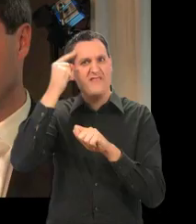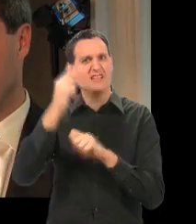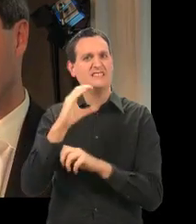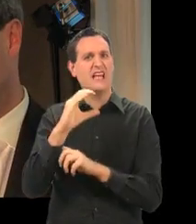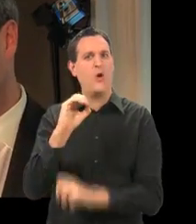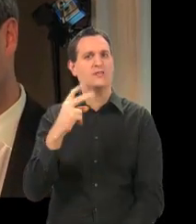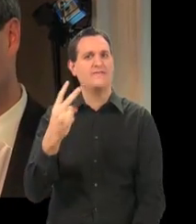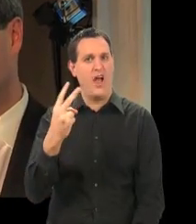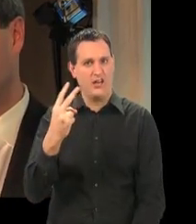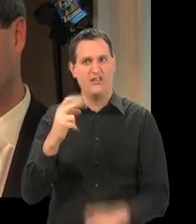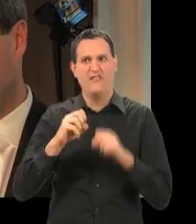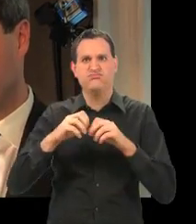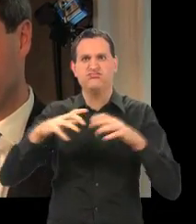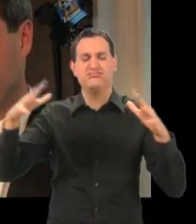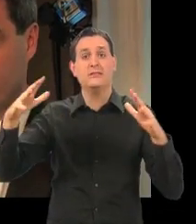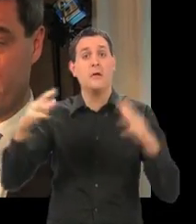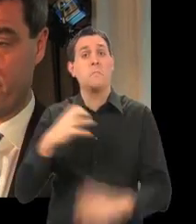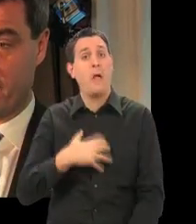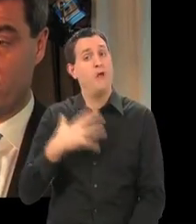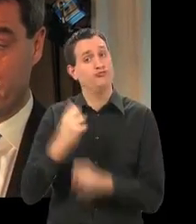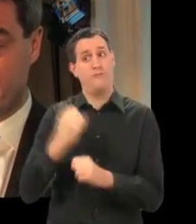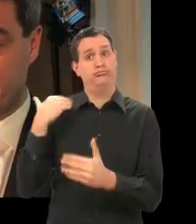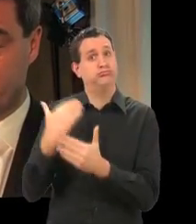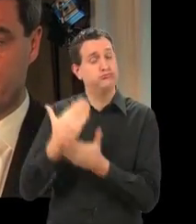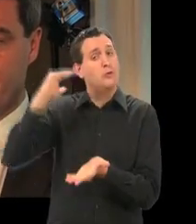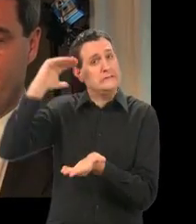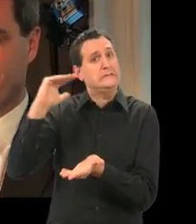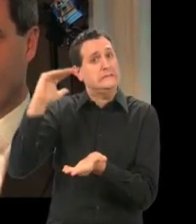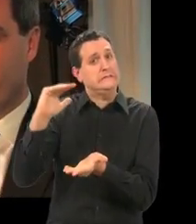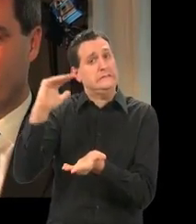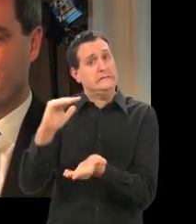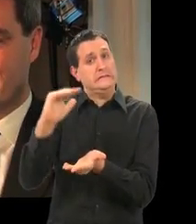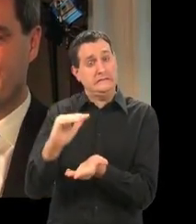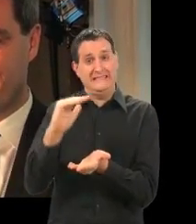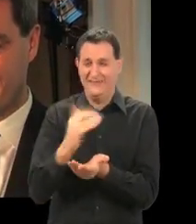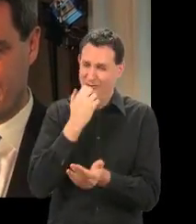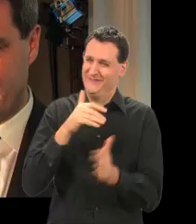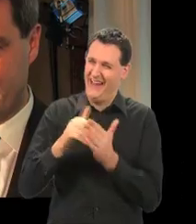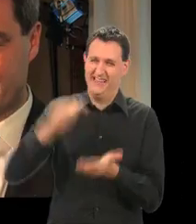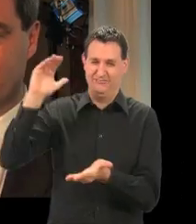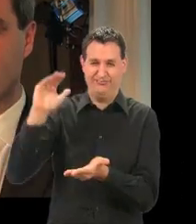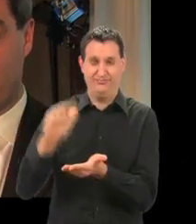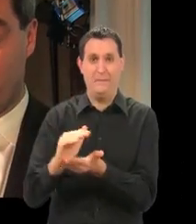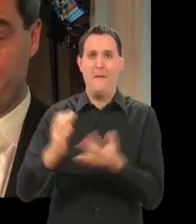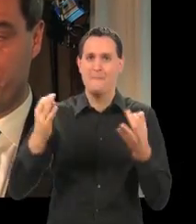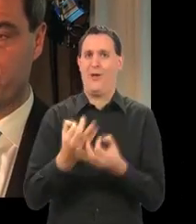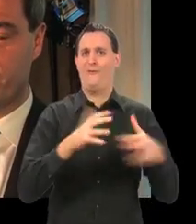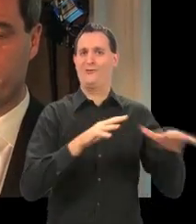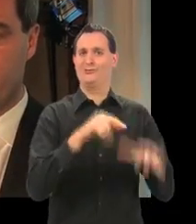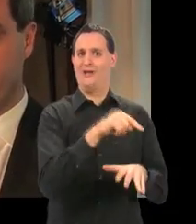Bayern ist ein Land mit dem niedrigsten CO2-Verbrauch insgesamt und deswegen wollen wir natürlich, dass das sich weiter senken lässt. Und dazu brauchen wir die Wirtschaft. Wir